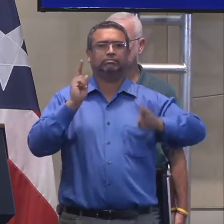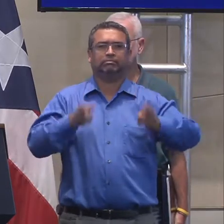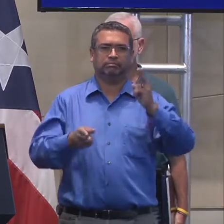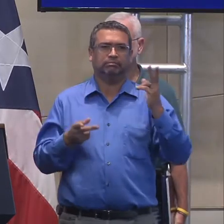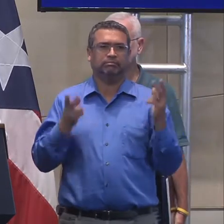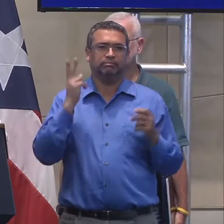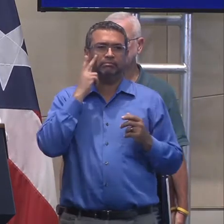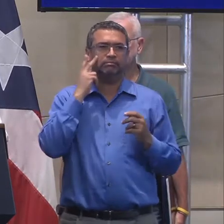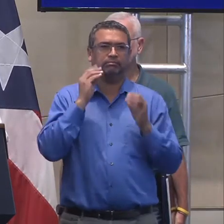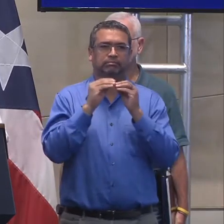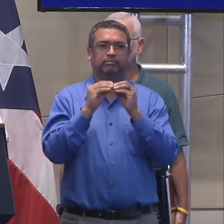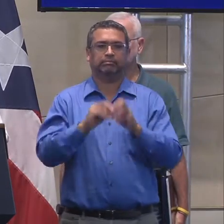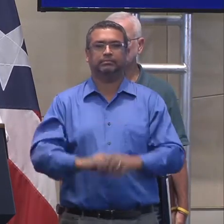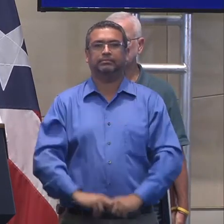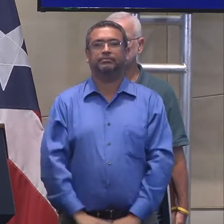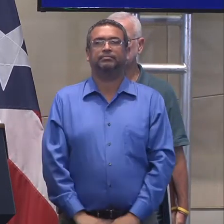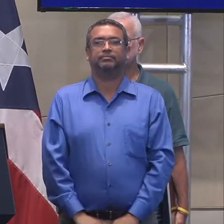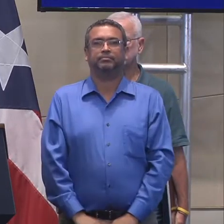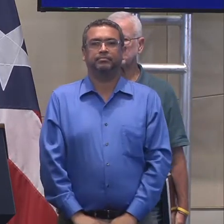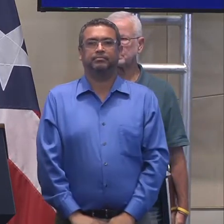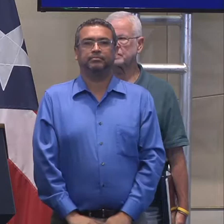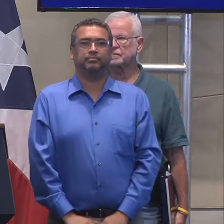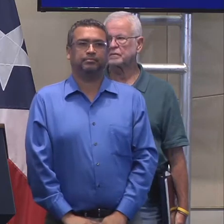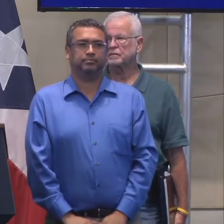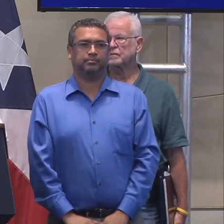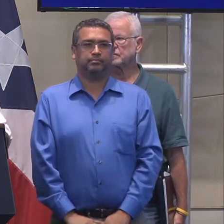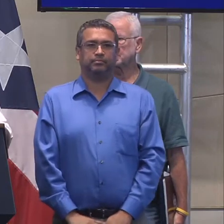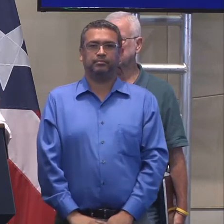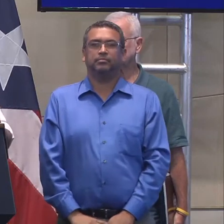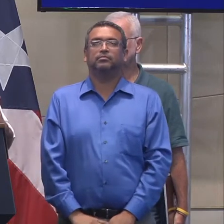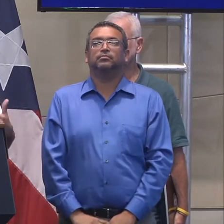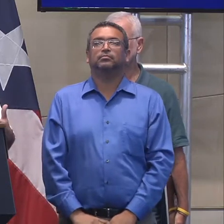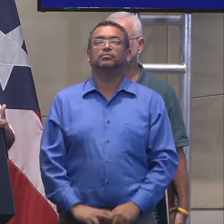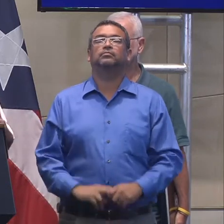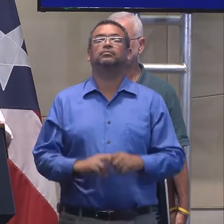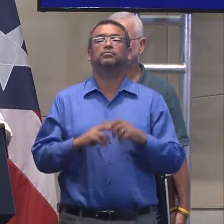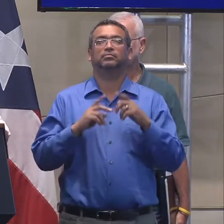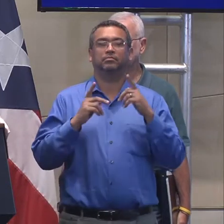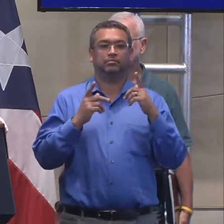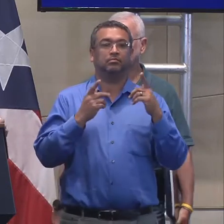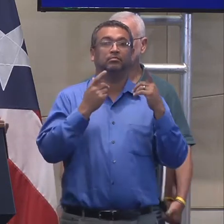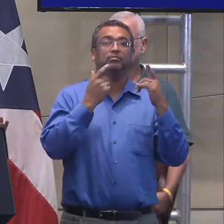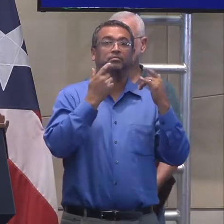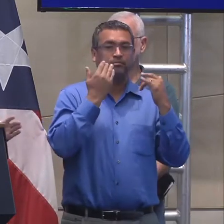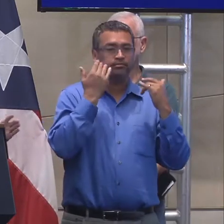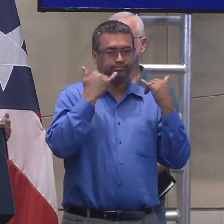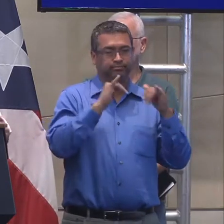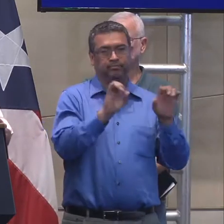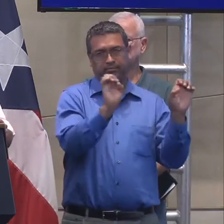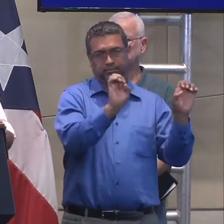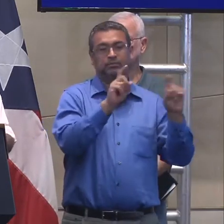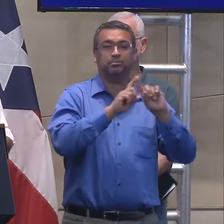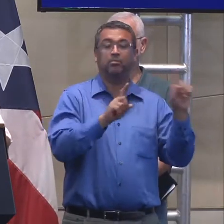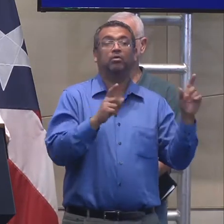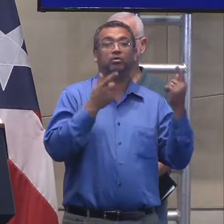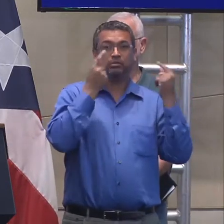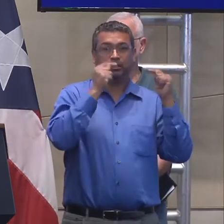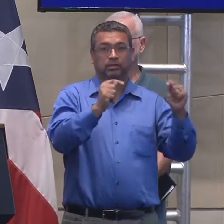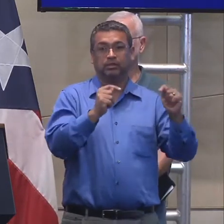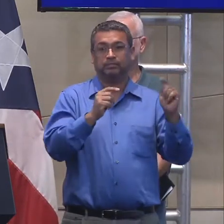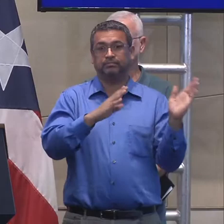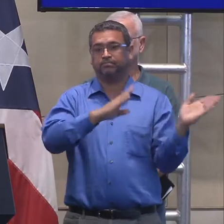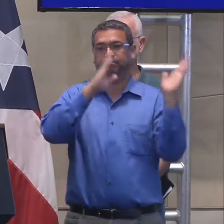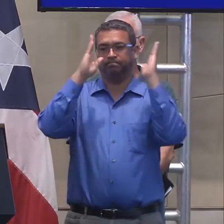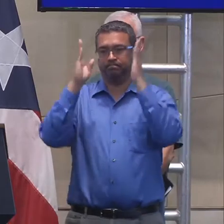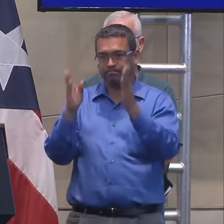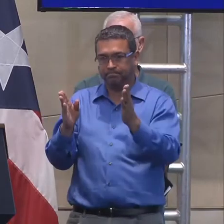implementados aquí. Y los esfuerzos de recuperación. Yo sé que estamos en emergencia, pero ya, ¿verdad? Nuestro equipo